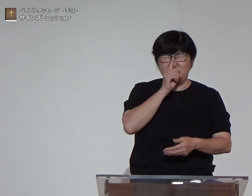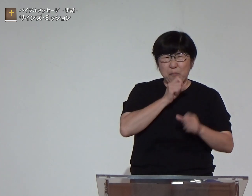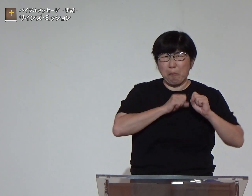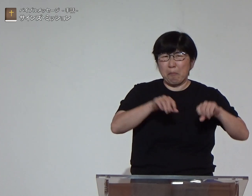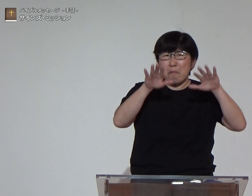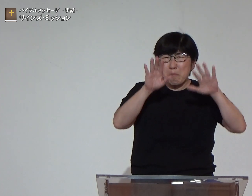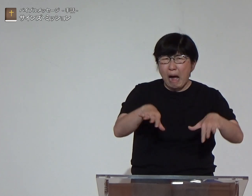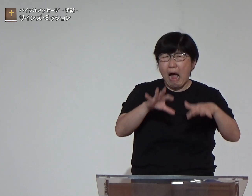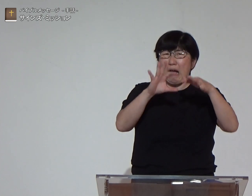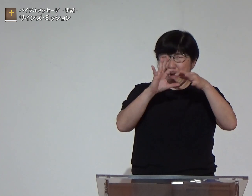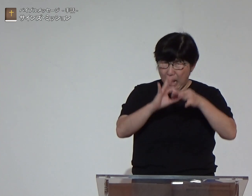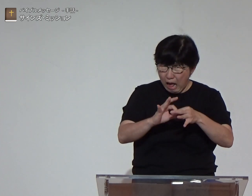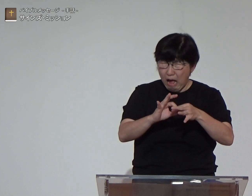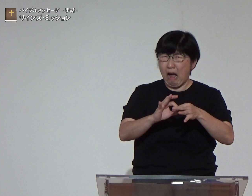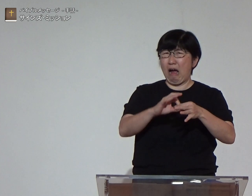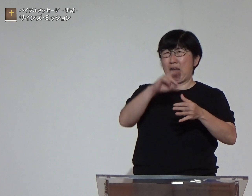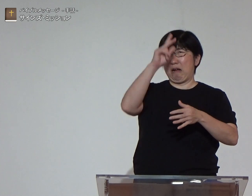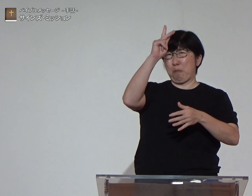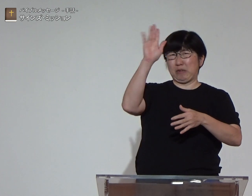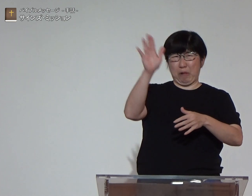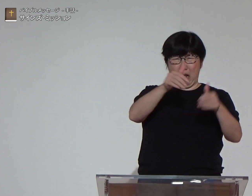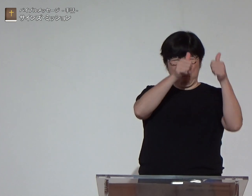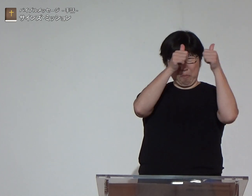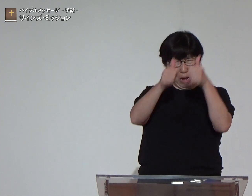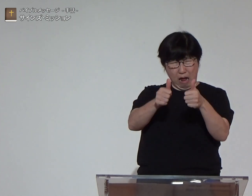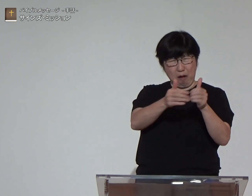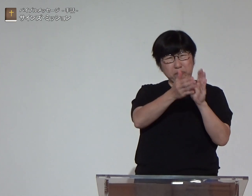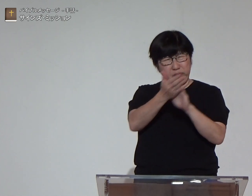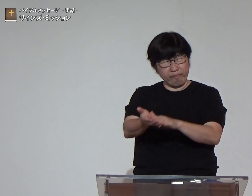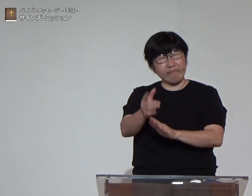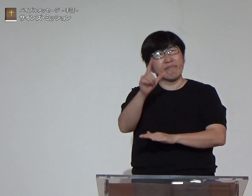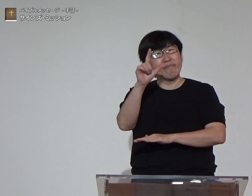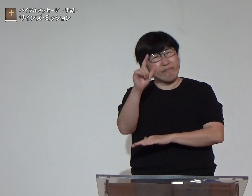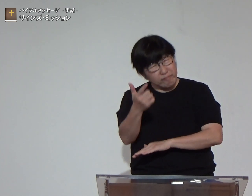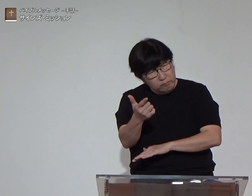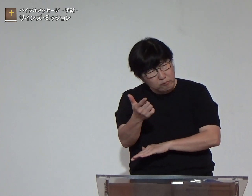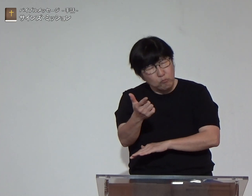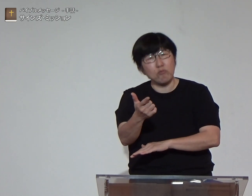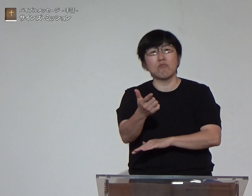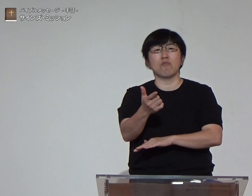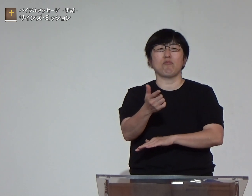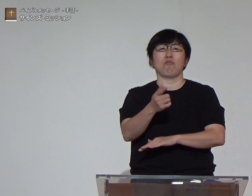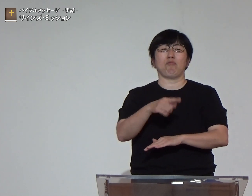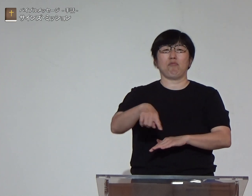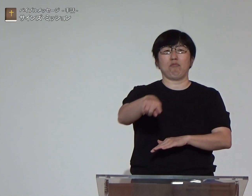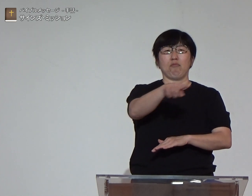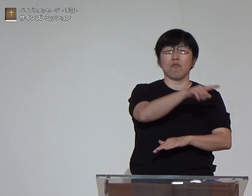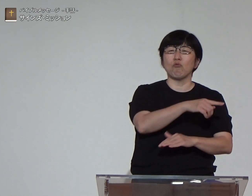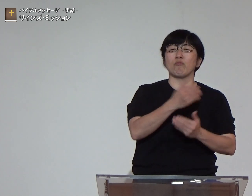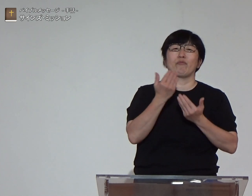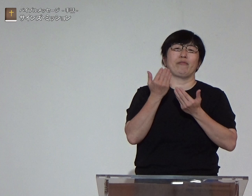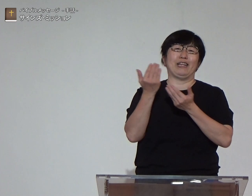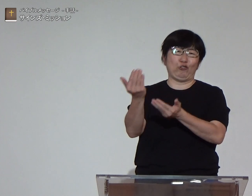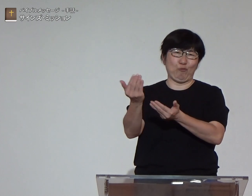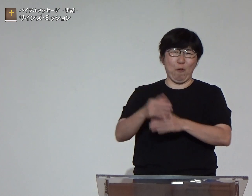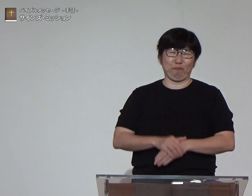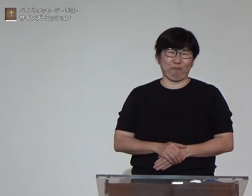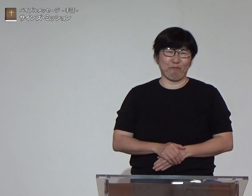亡くなった人たちが何か悪いことをしたから神から罰が下ったのでしょうという意味が